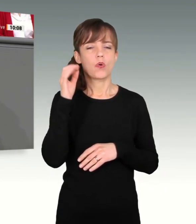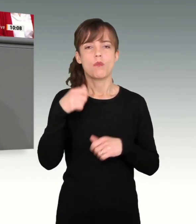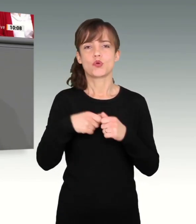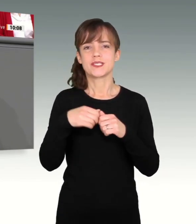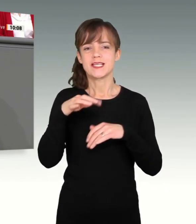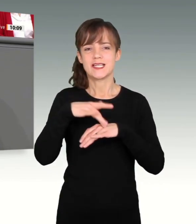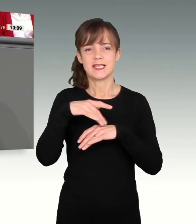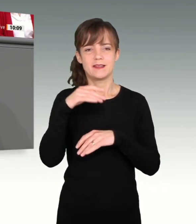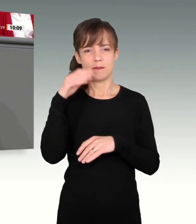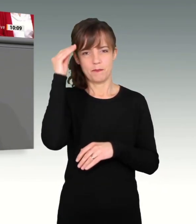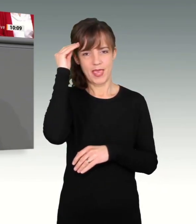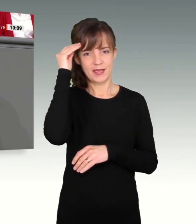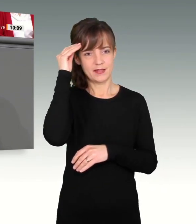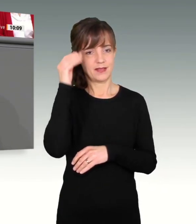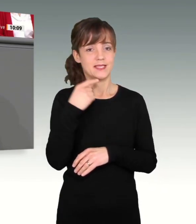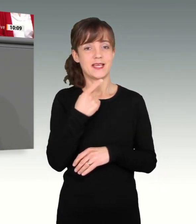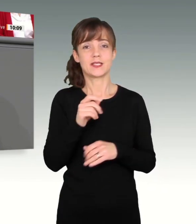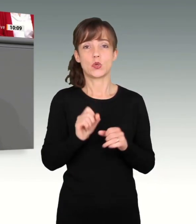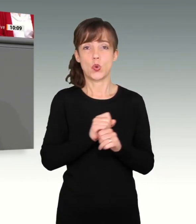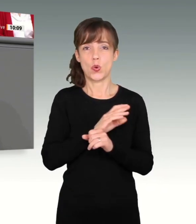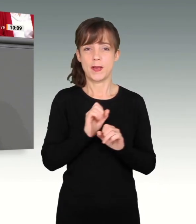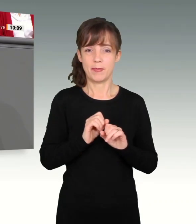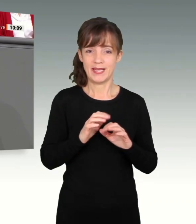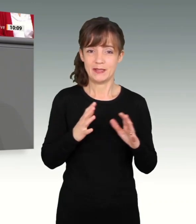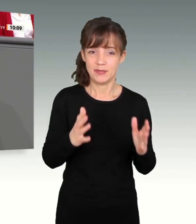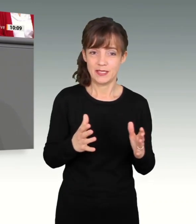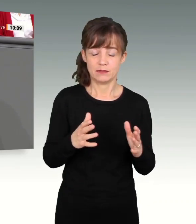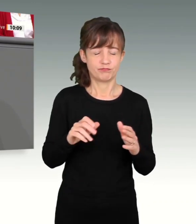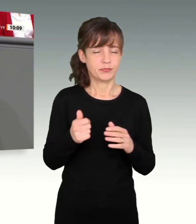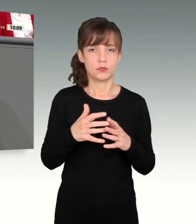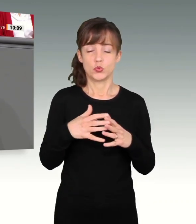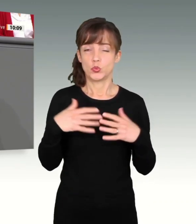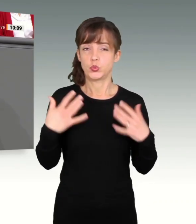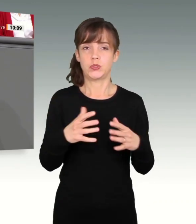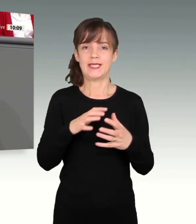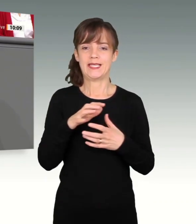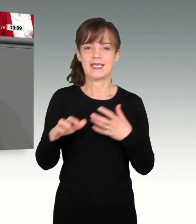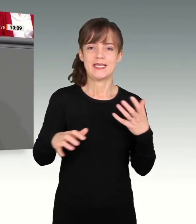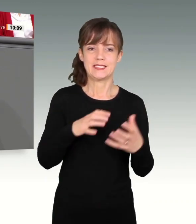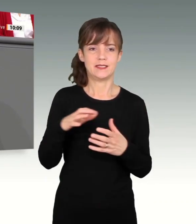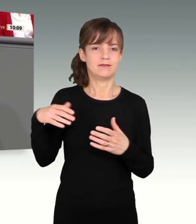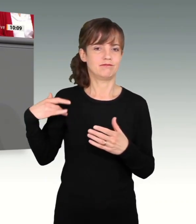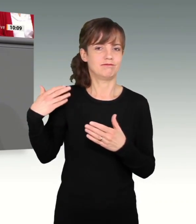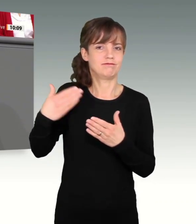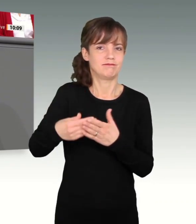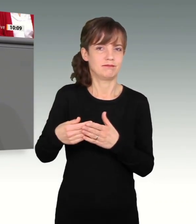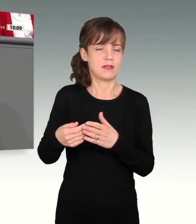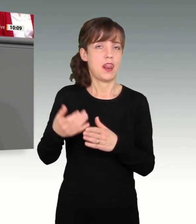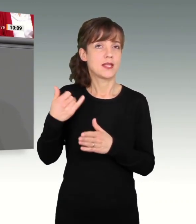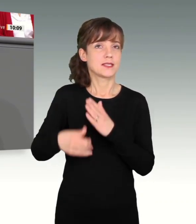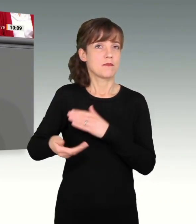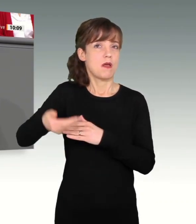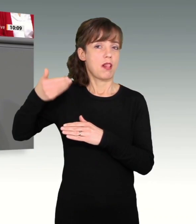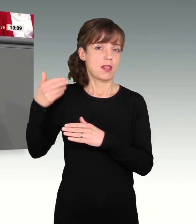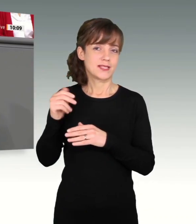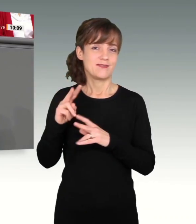-Pandemie von der größten Krise in unserem Land seit dem Zweiten Weltkrieg gesprochen. Und leider müssen wir in diesen Tagen feststellen,